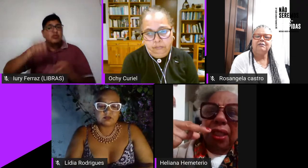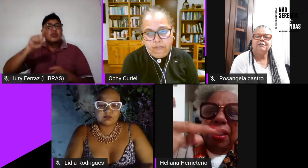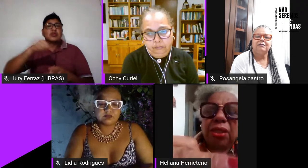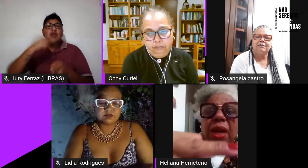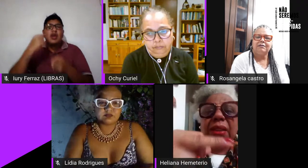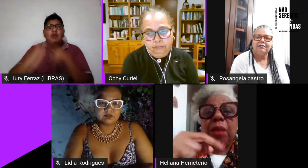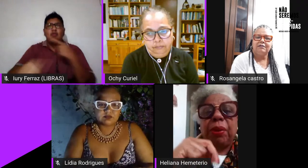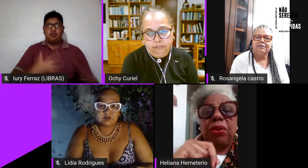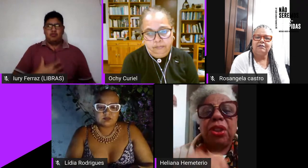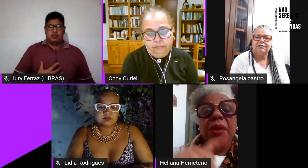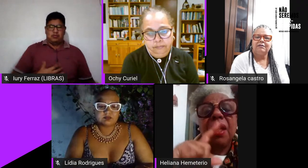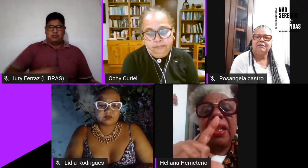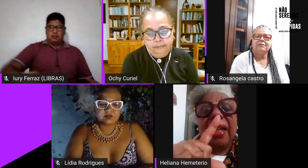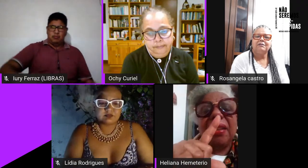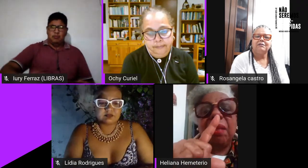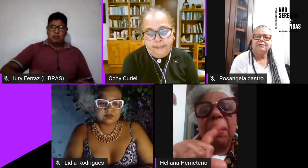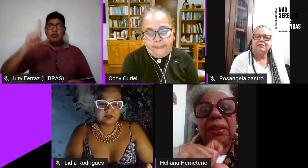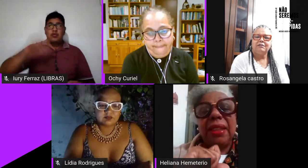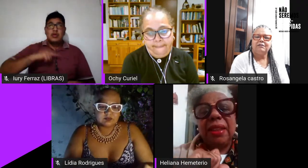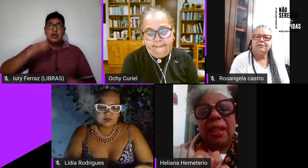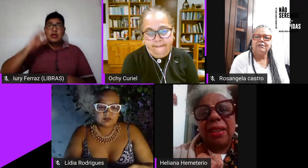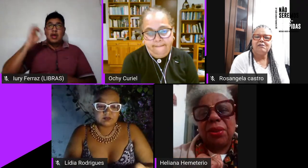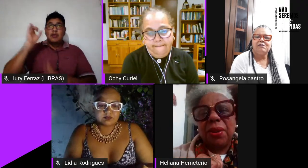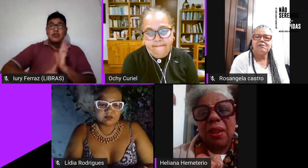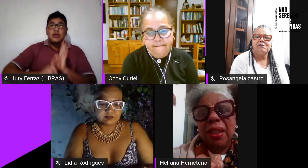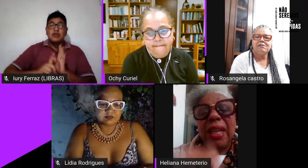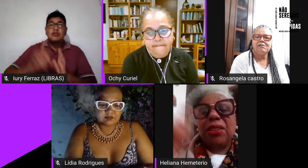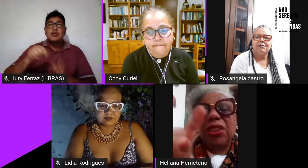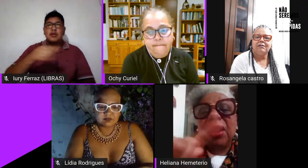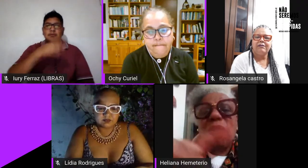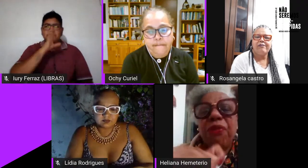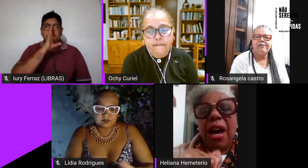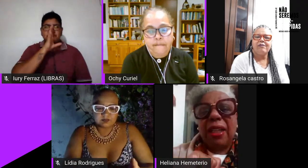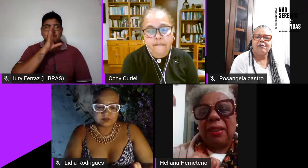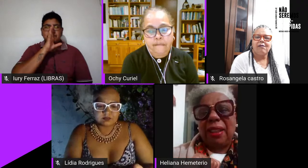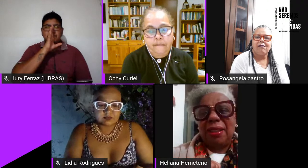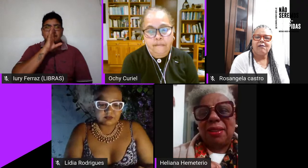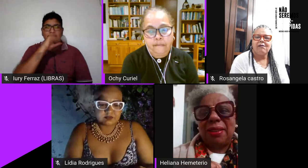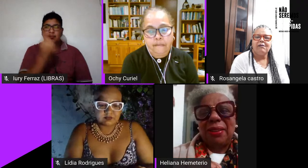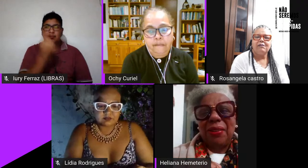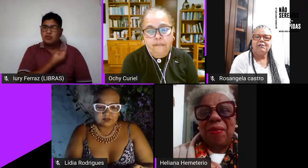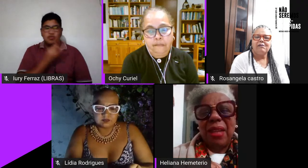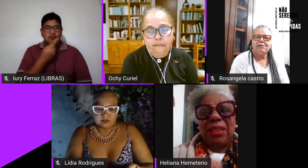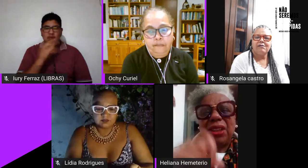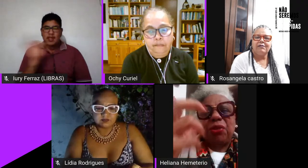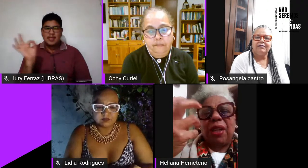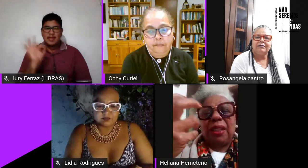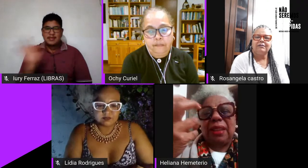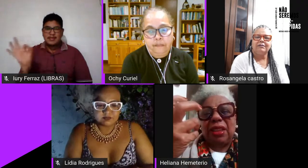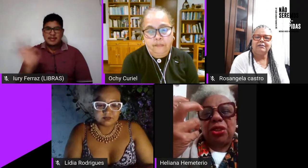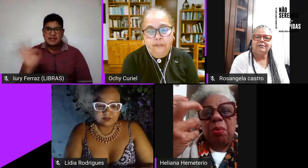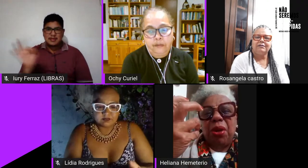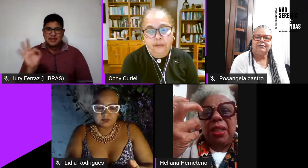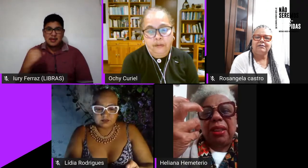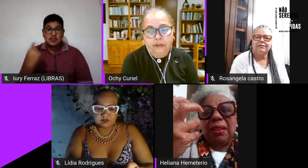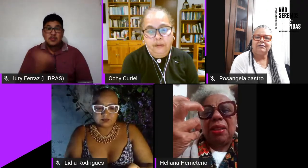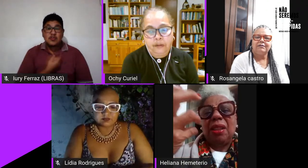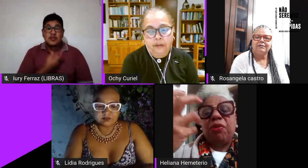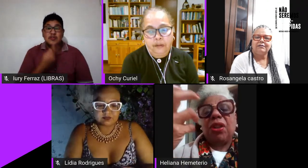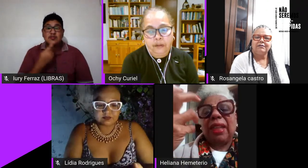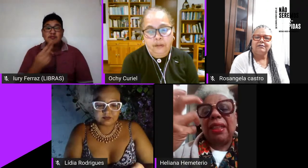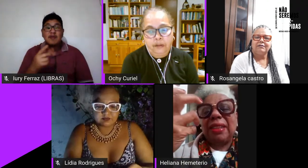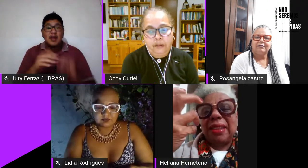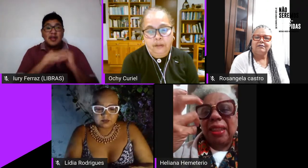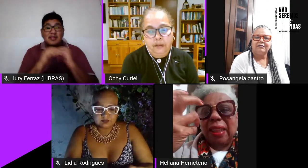é contra direitos sexuais que é reprodutivo e ele se mantém em silêncio e a gente não fala deles a gente fala das hegemônicas